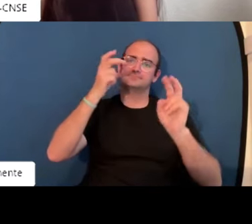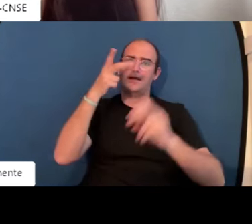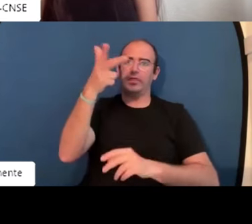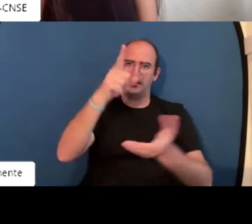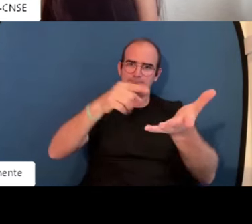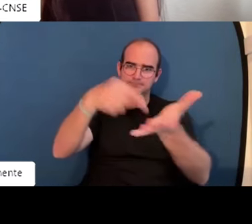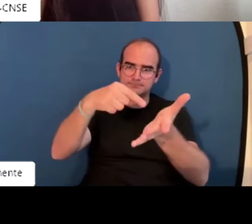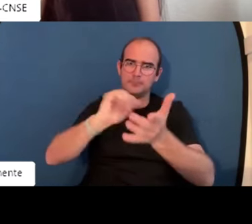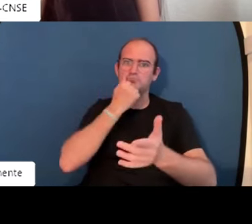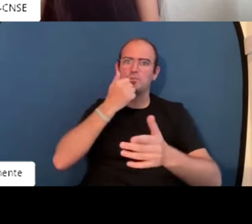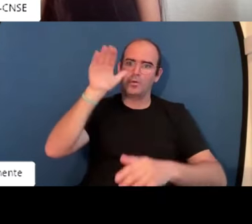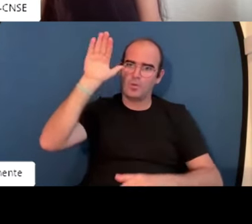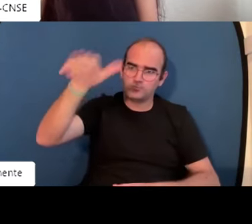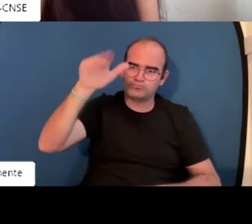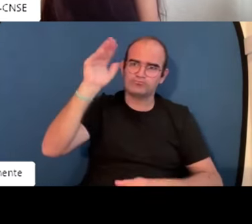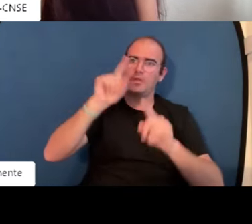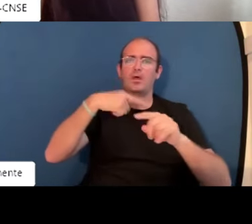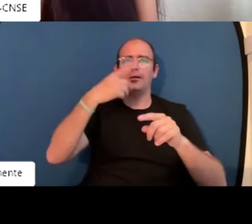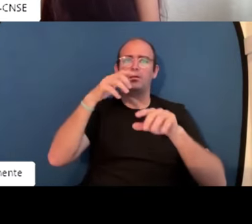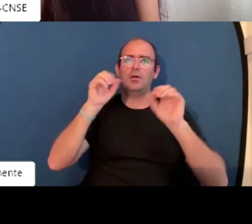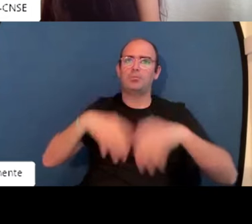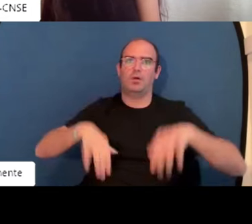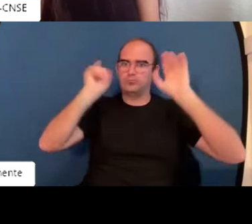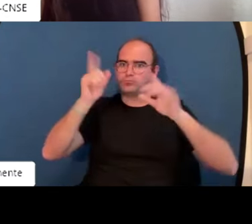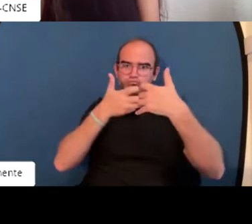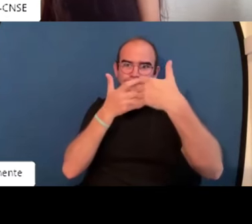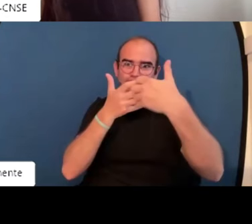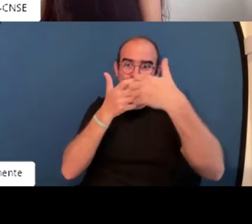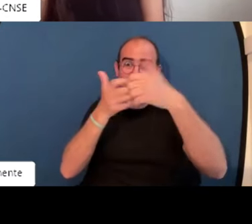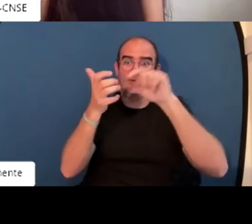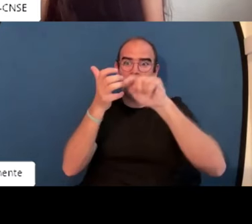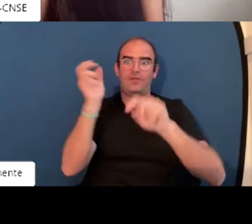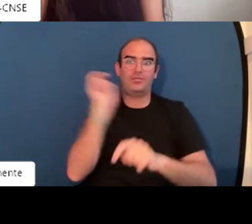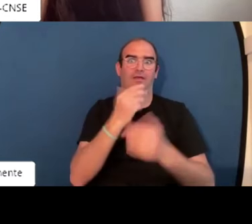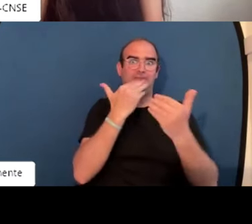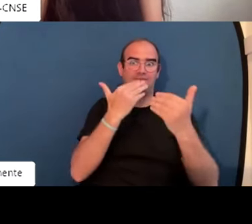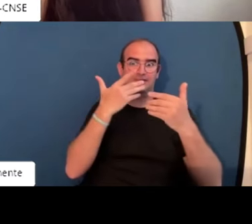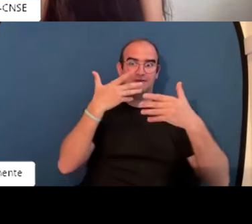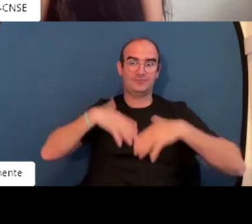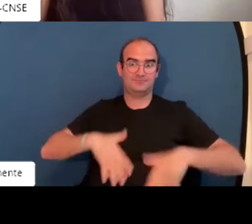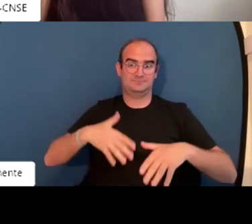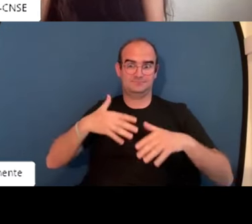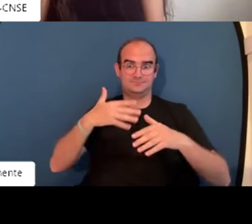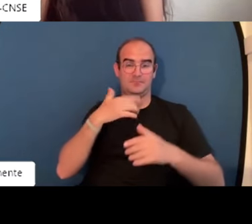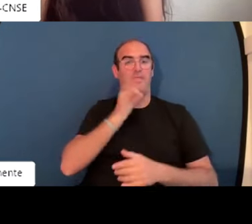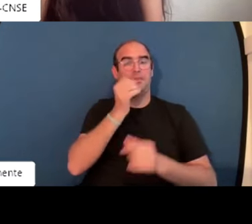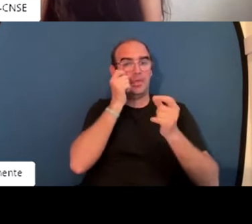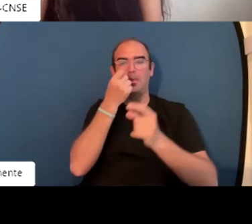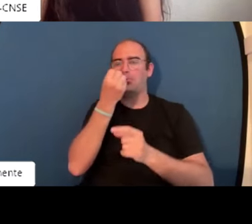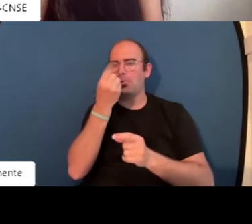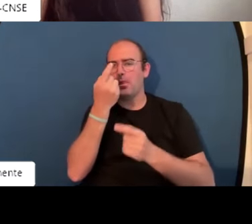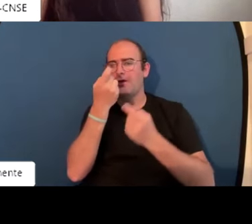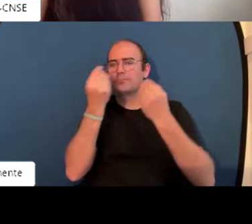en mi día a día en cuanto por ejemplo exigir derechos en la lucha en no